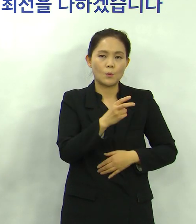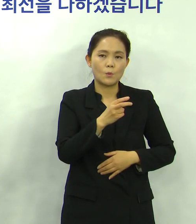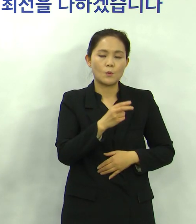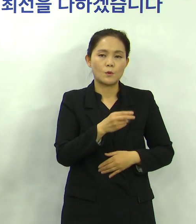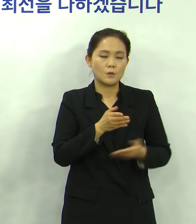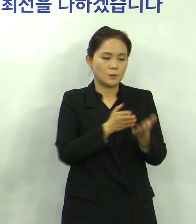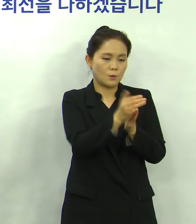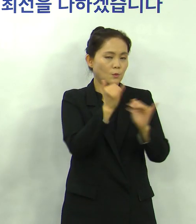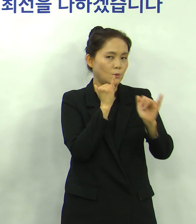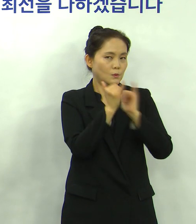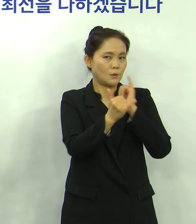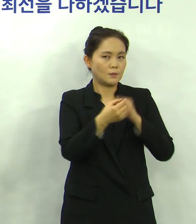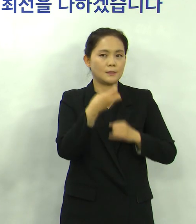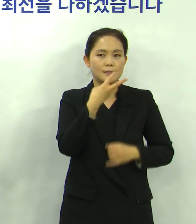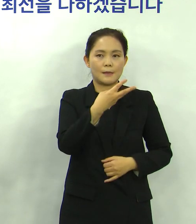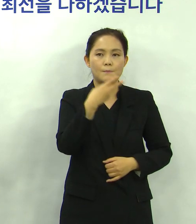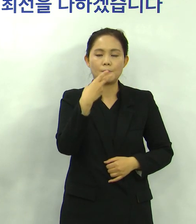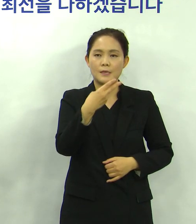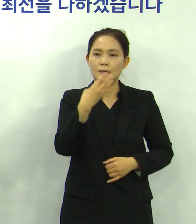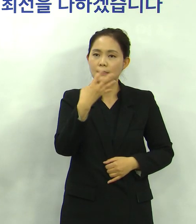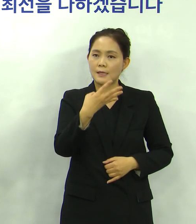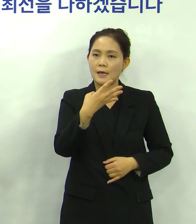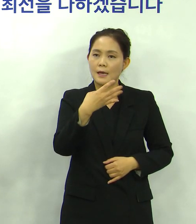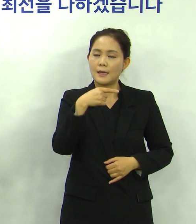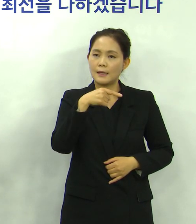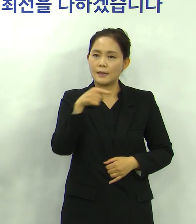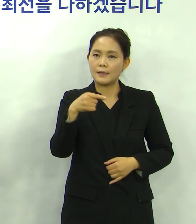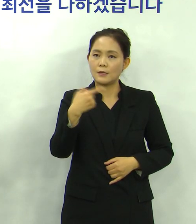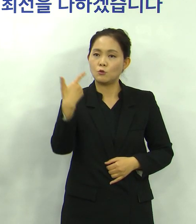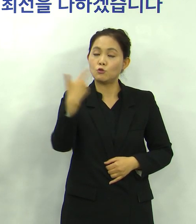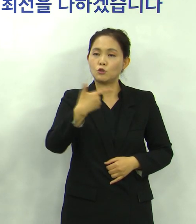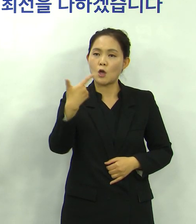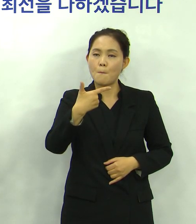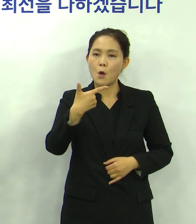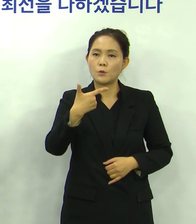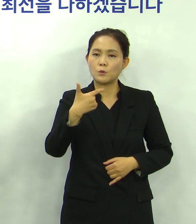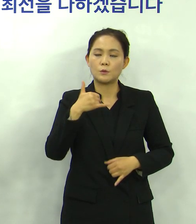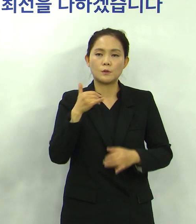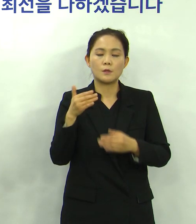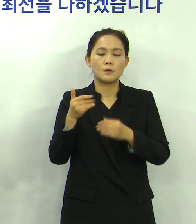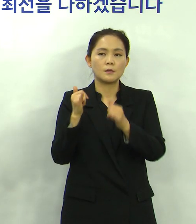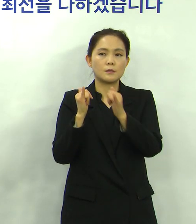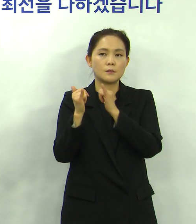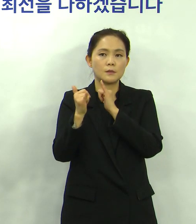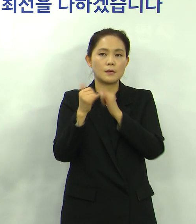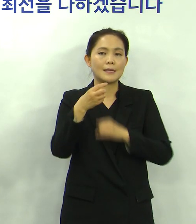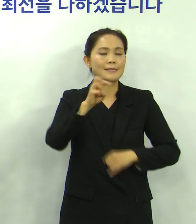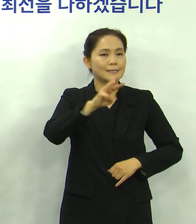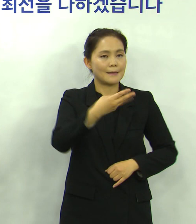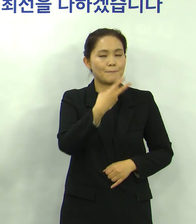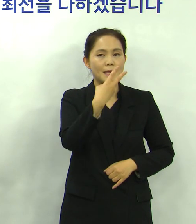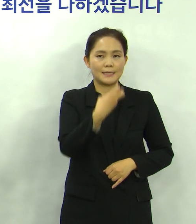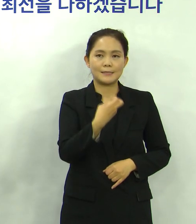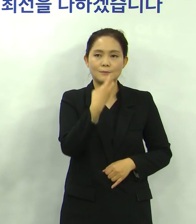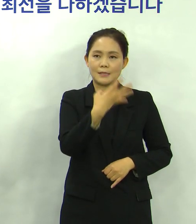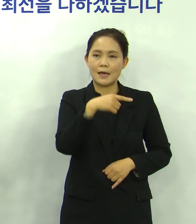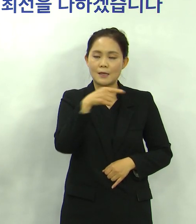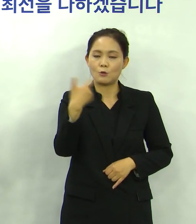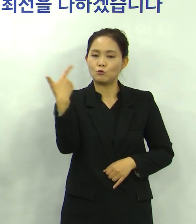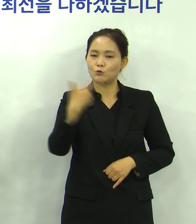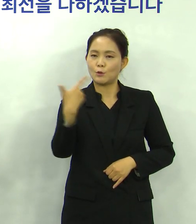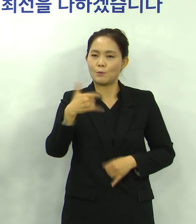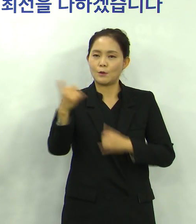전용전화 324국에 6천번 324국에 6천번으로